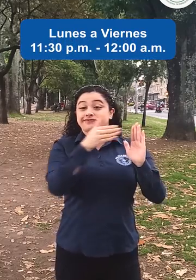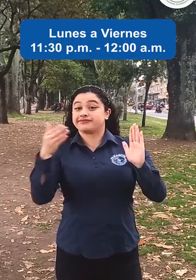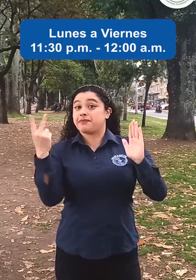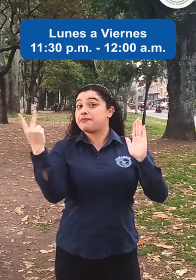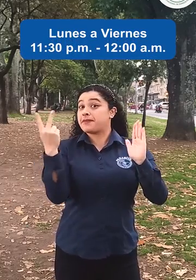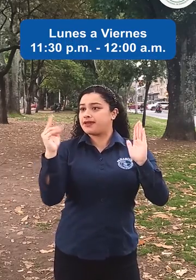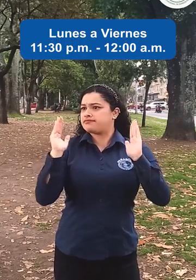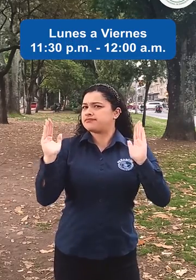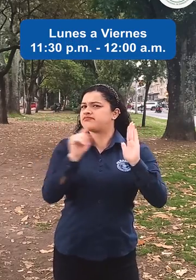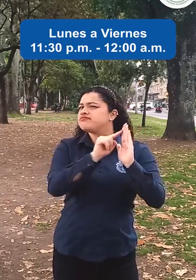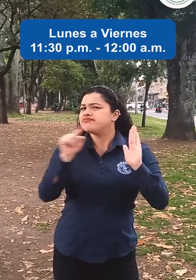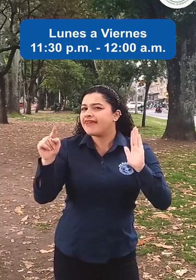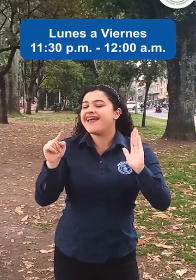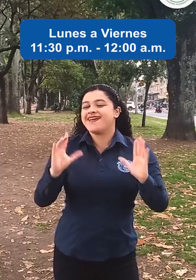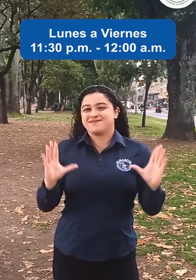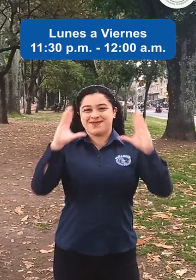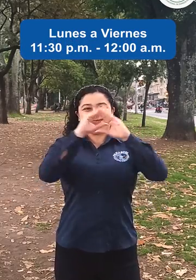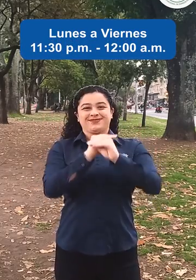hasta las 12, de lunes a viernes.